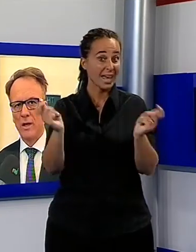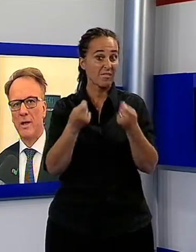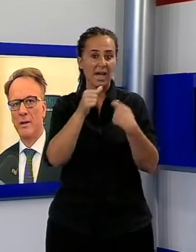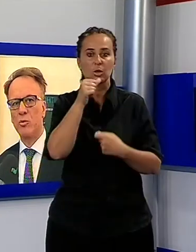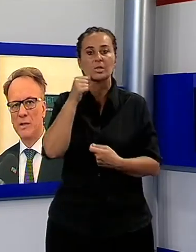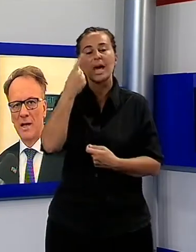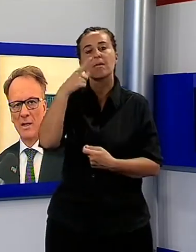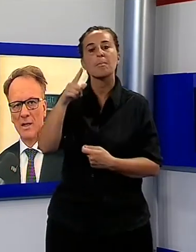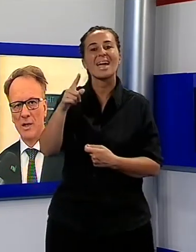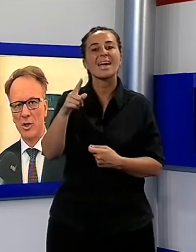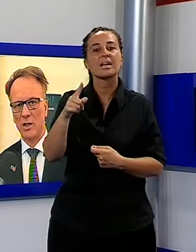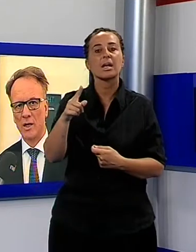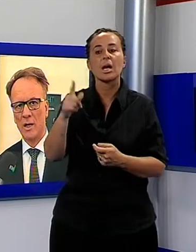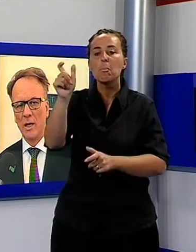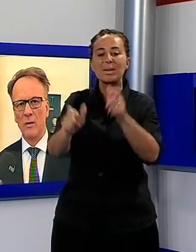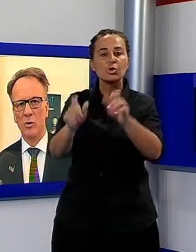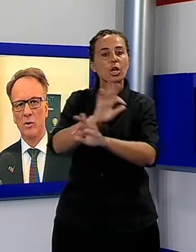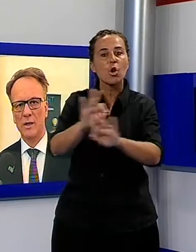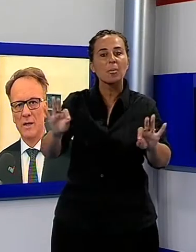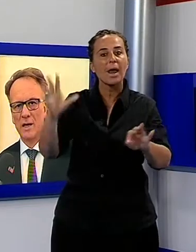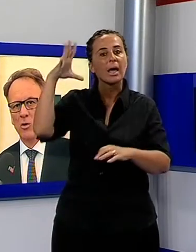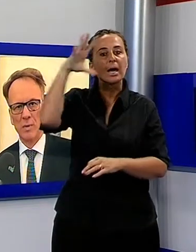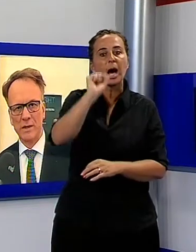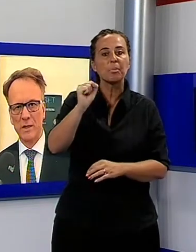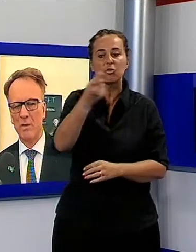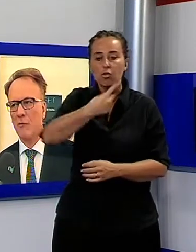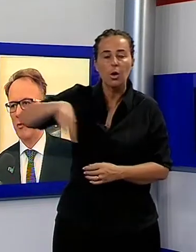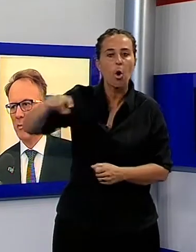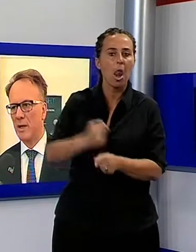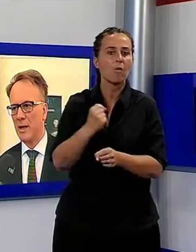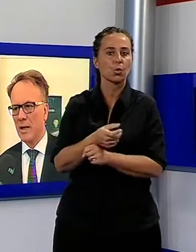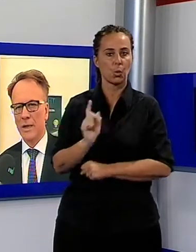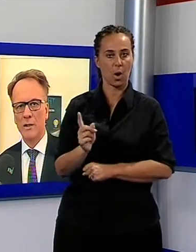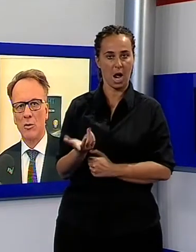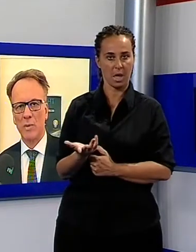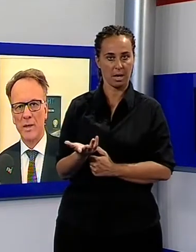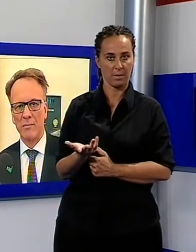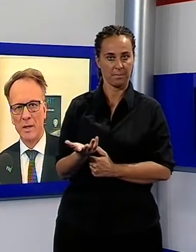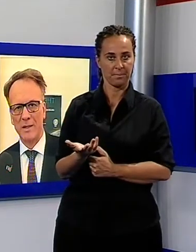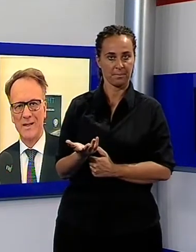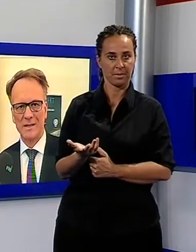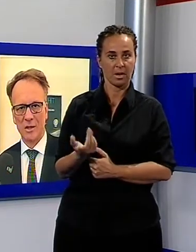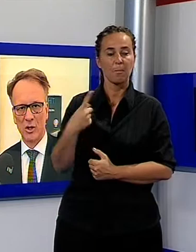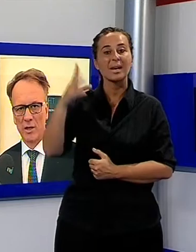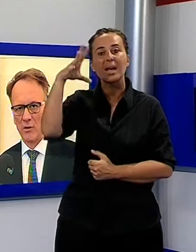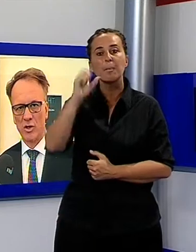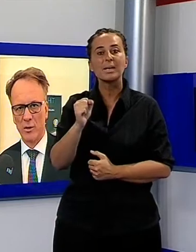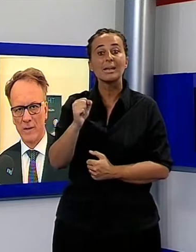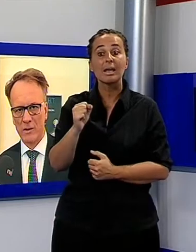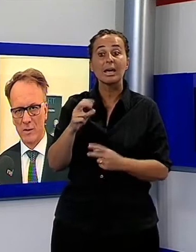pulsante della ricerca in modo che sia comprensibile, fruibile, che si comprenda perché senza ricerca non c'è innovazione